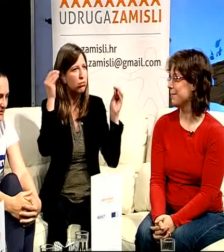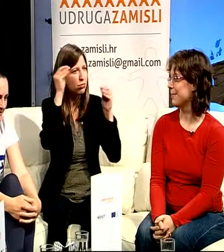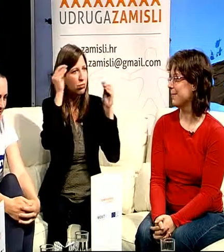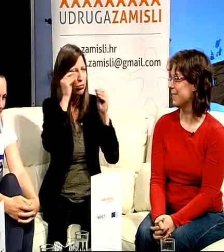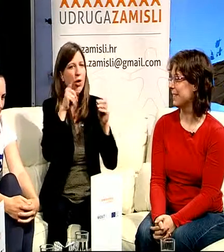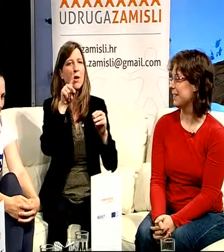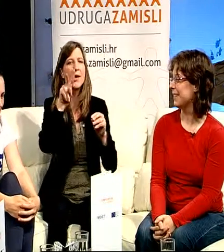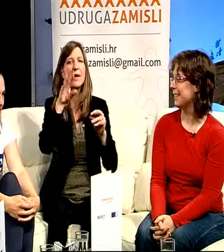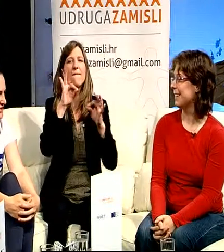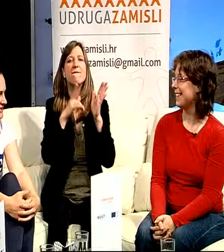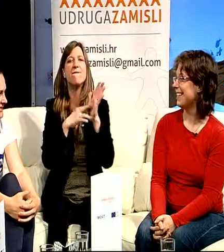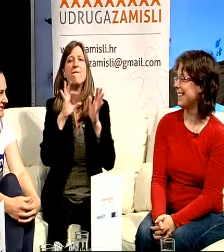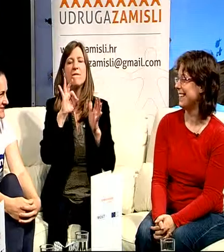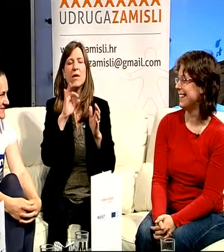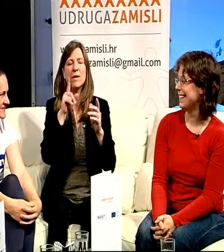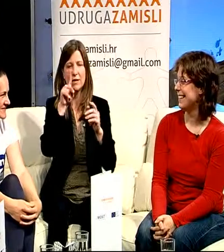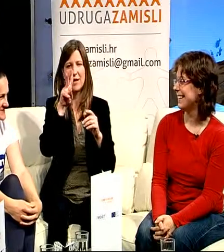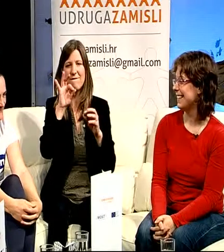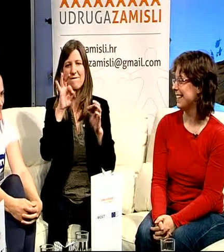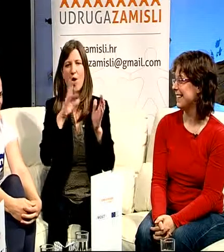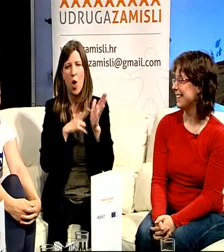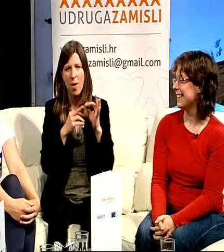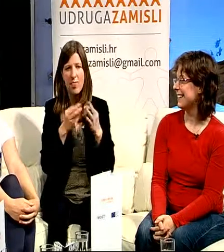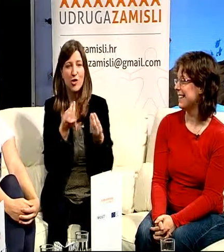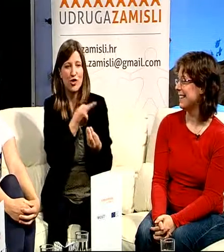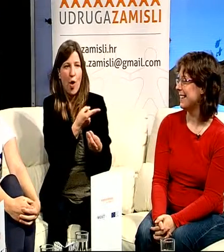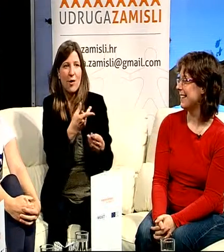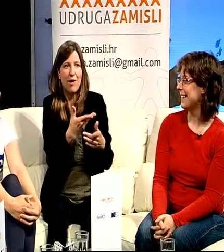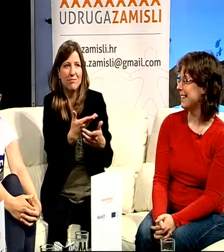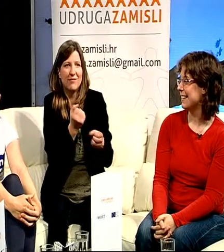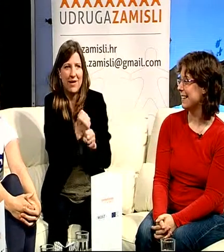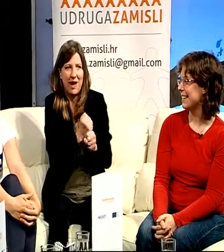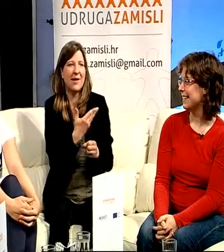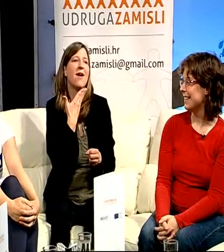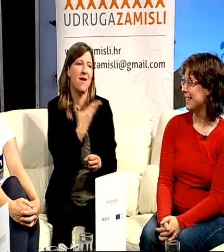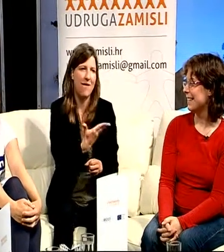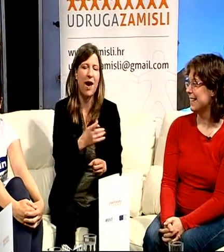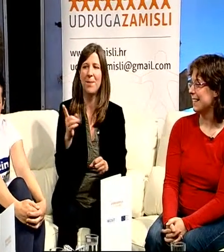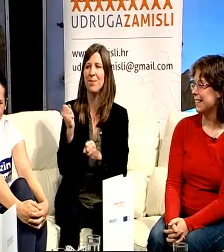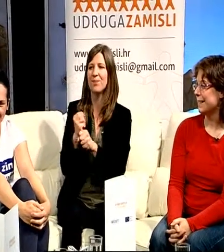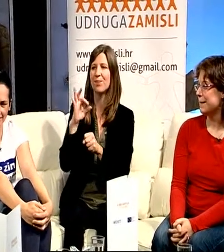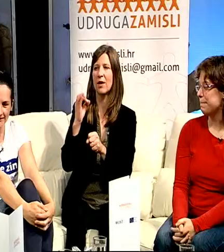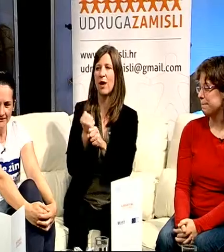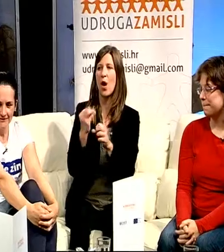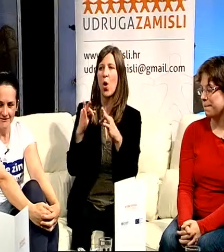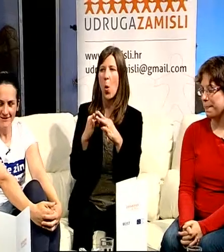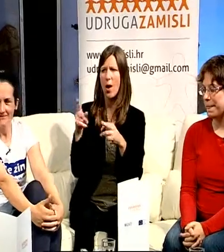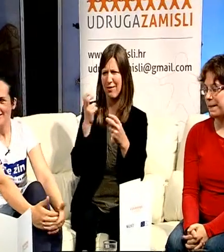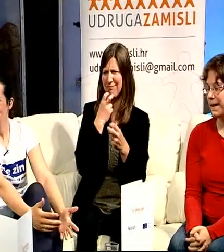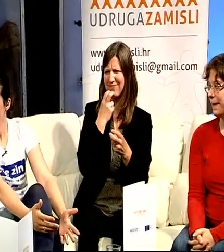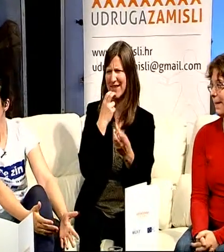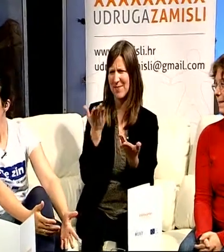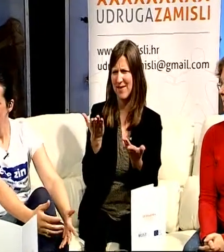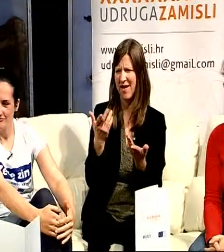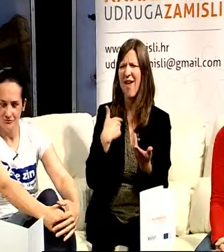Ivona konkretno i šire radio sam samog web portala. Hvala ti, Goga se smija. Za